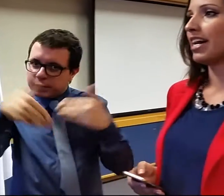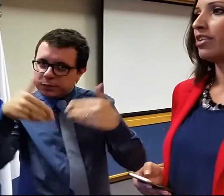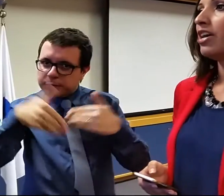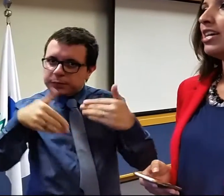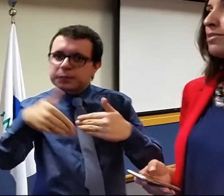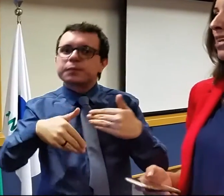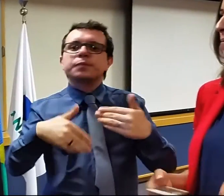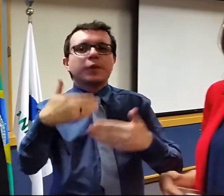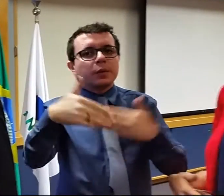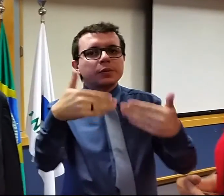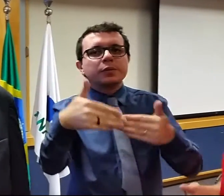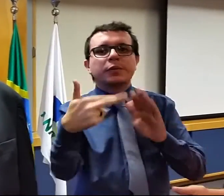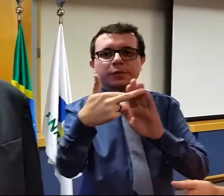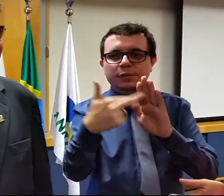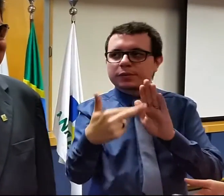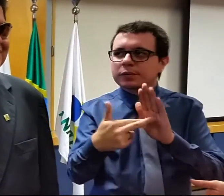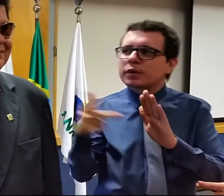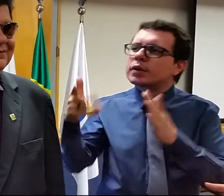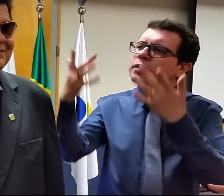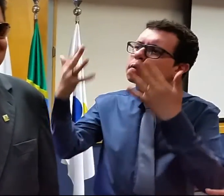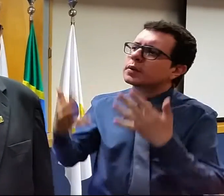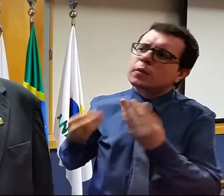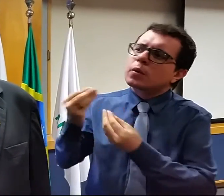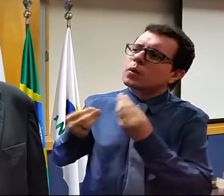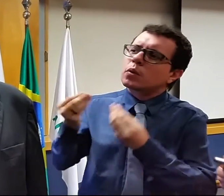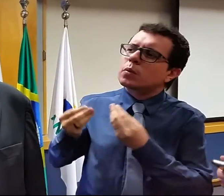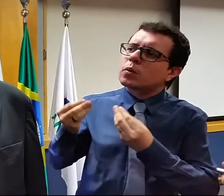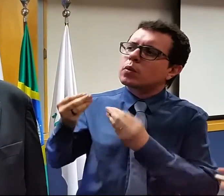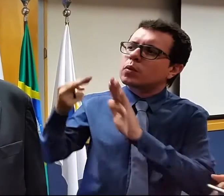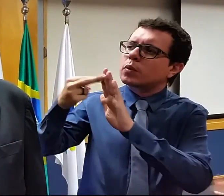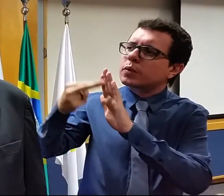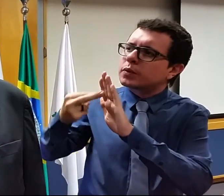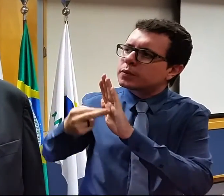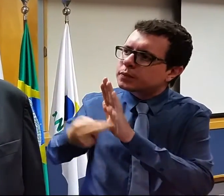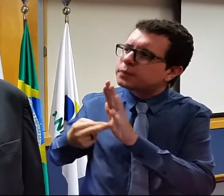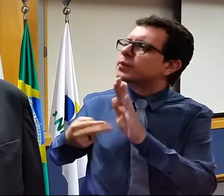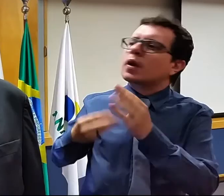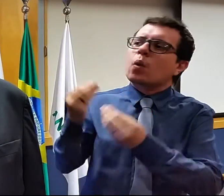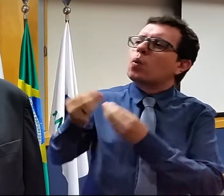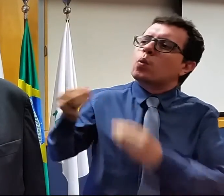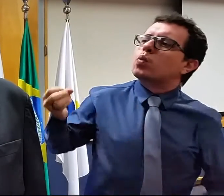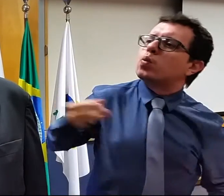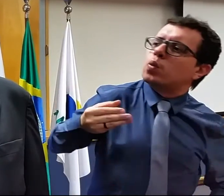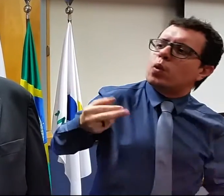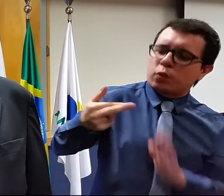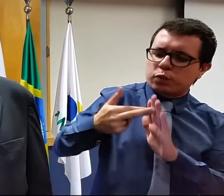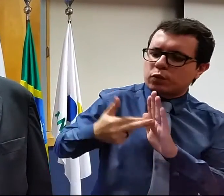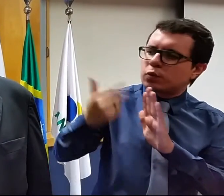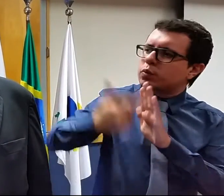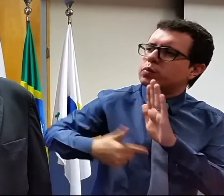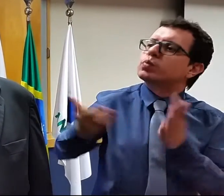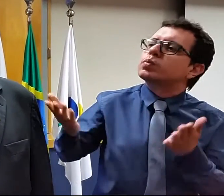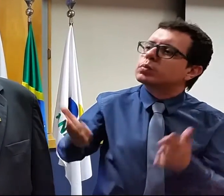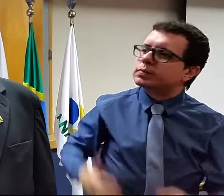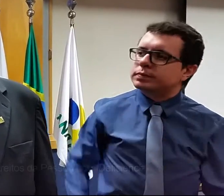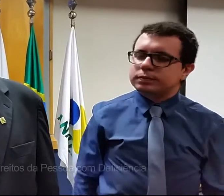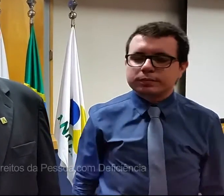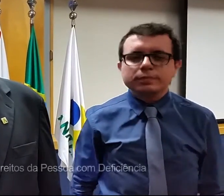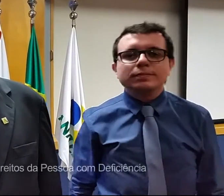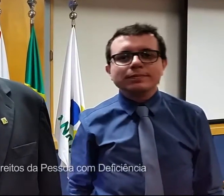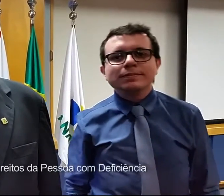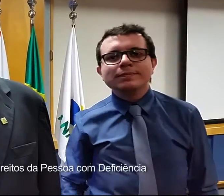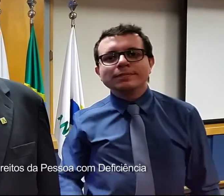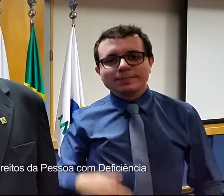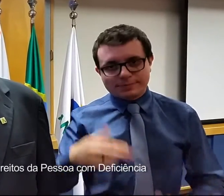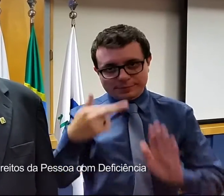Secretário, explica pra gente o que vai ser esse regulamento, o que vai trazer de novo aí? Então, o Regulamento